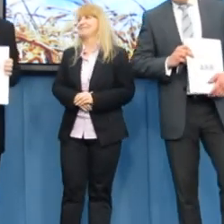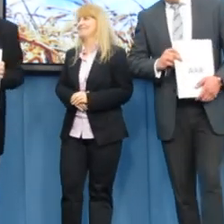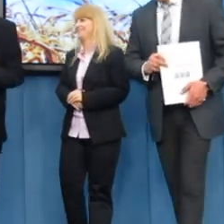widzenia.